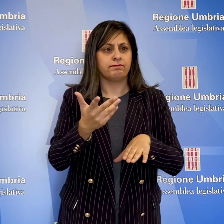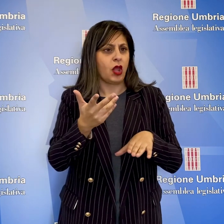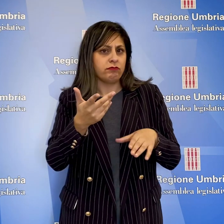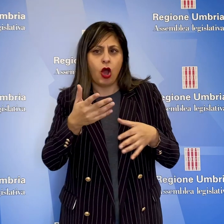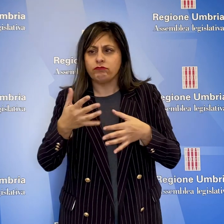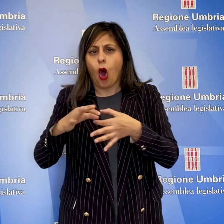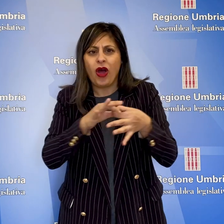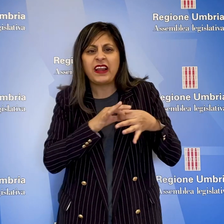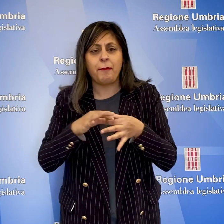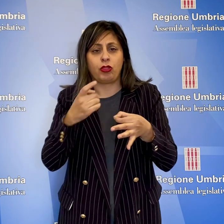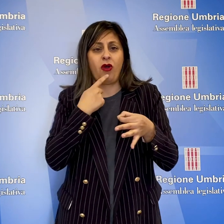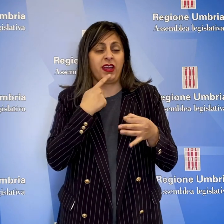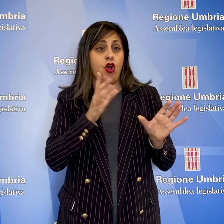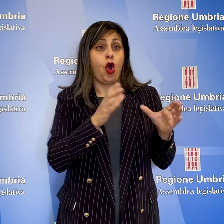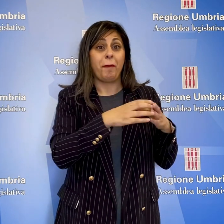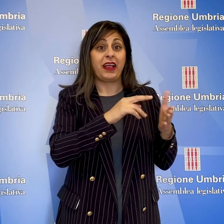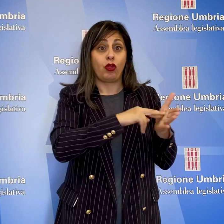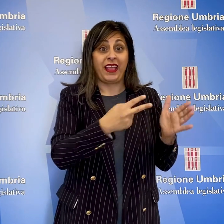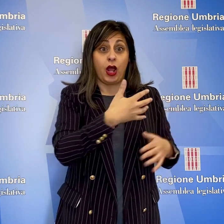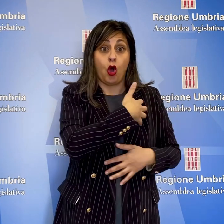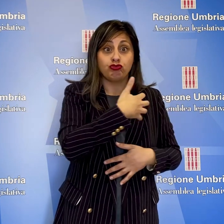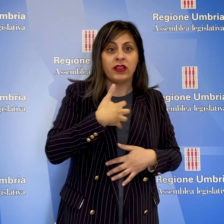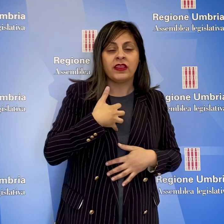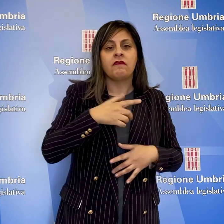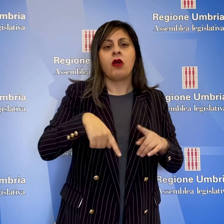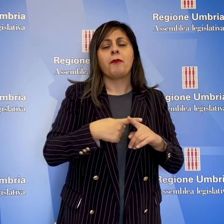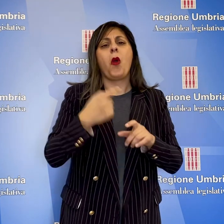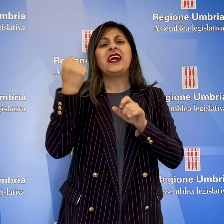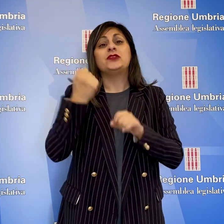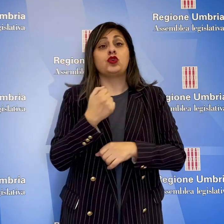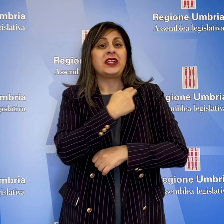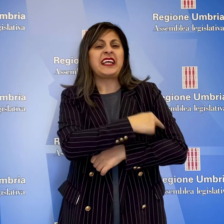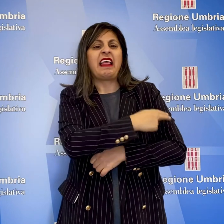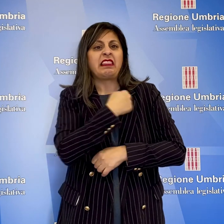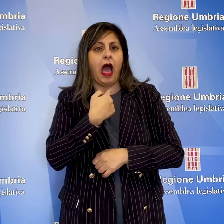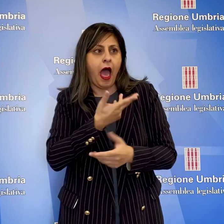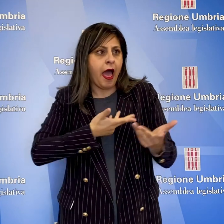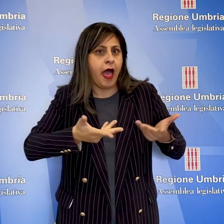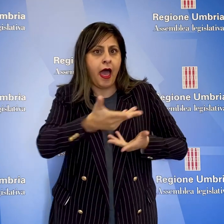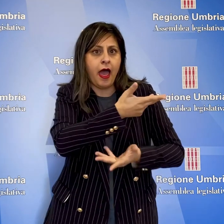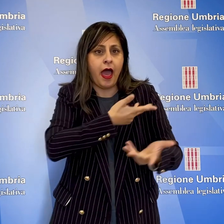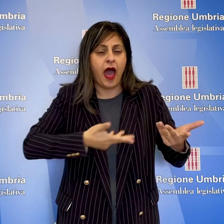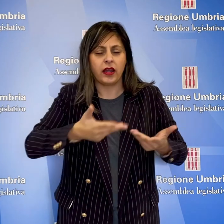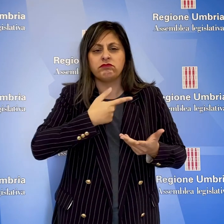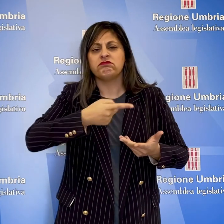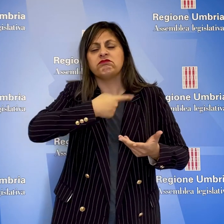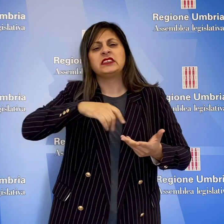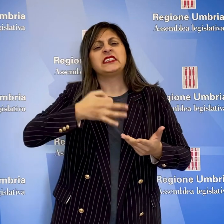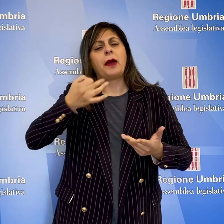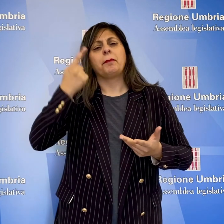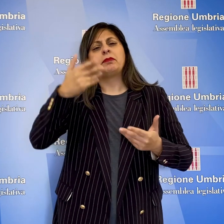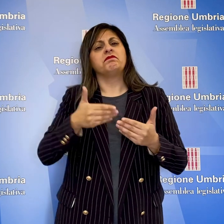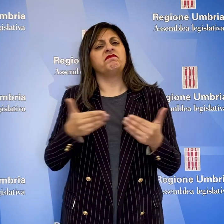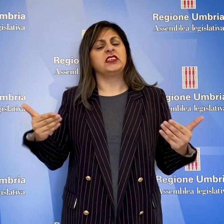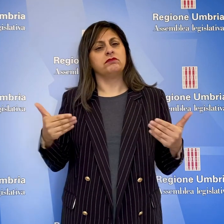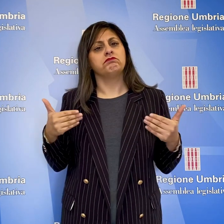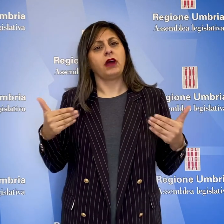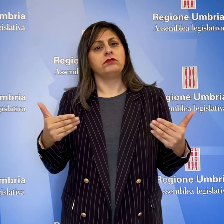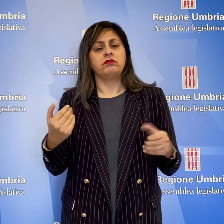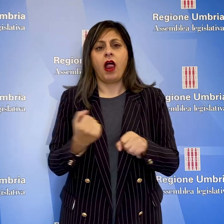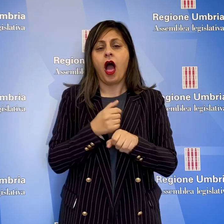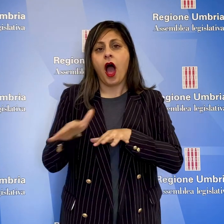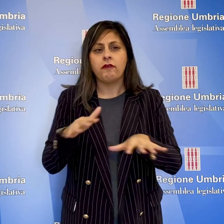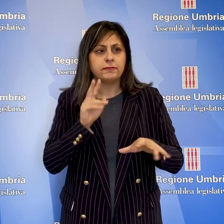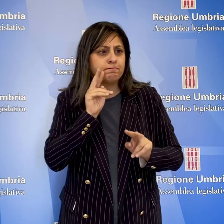coordinandoci con il Comitato Tecnico Scientifico e con le istituzioni sanitarie. Siamo stati sempre in prima linea, detto, e